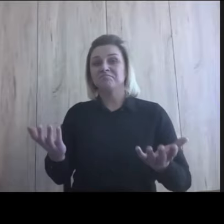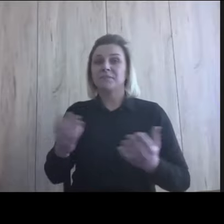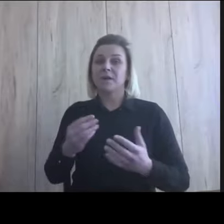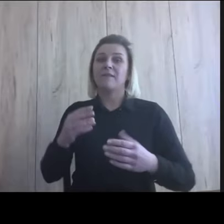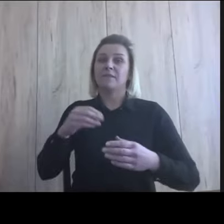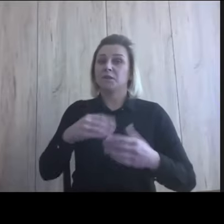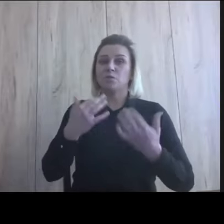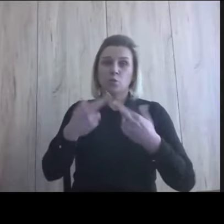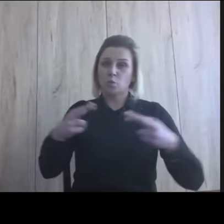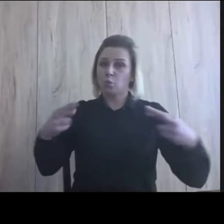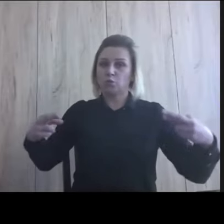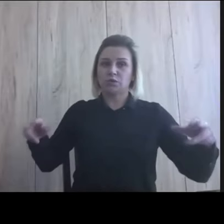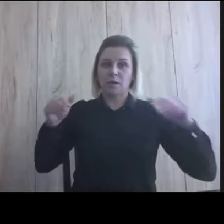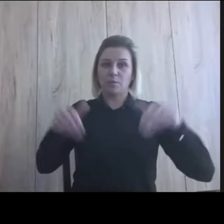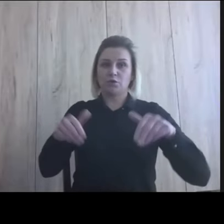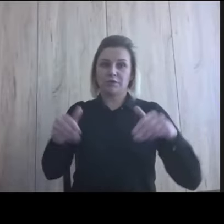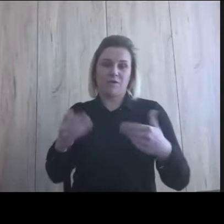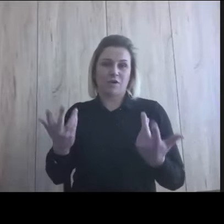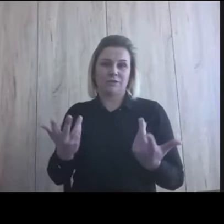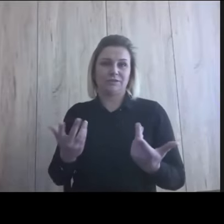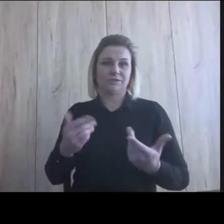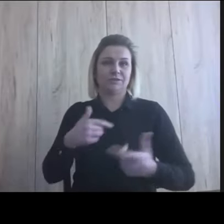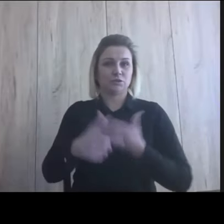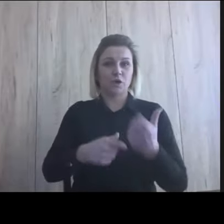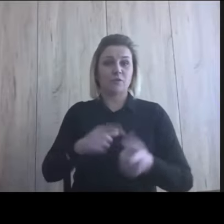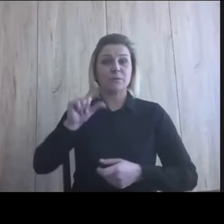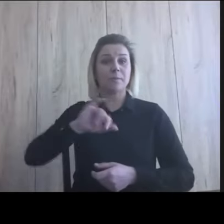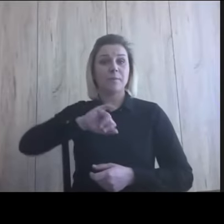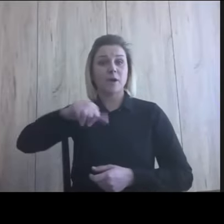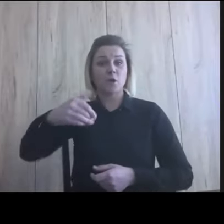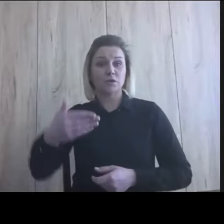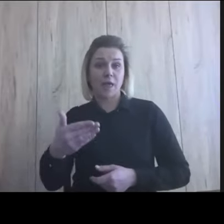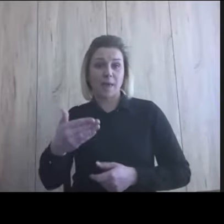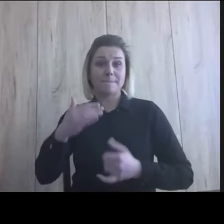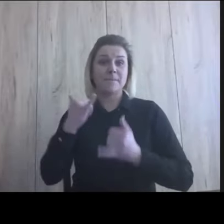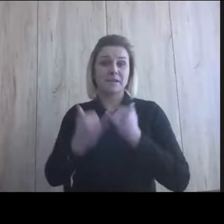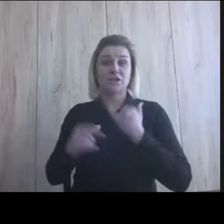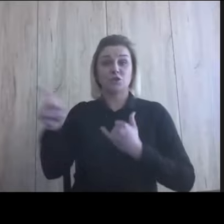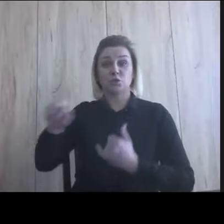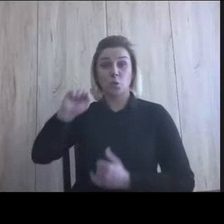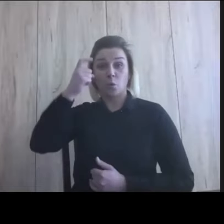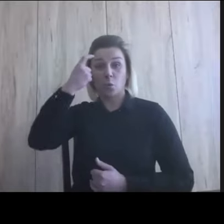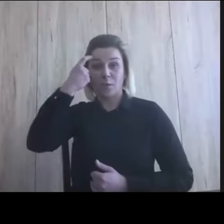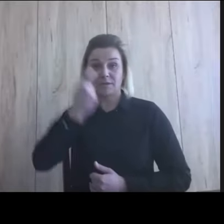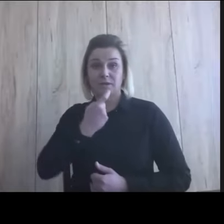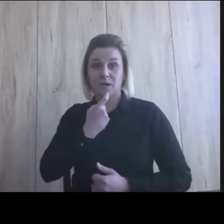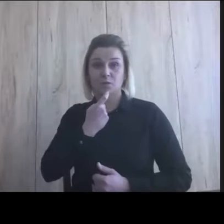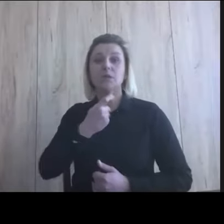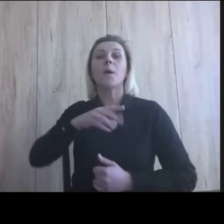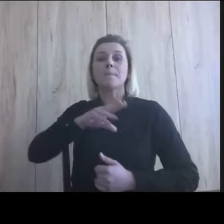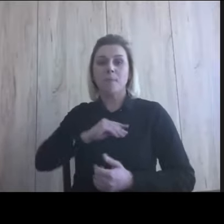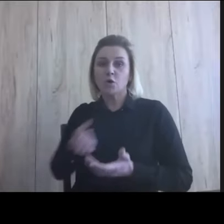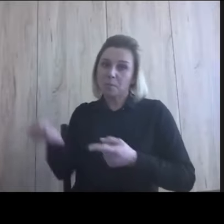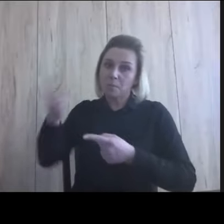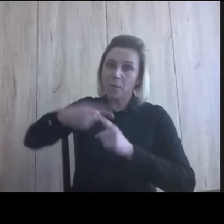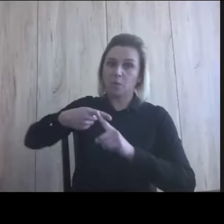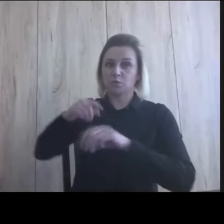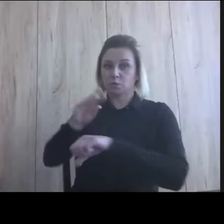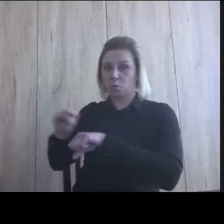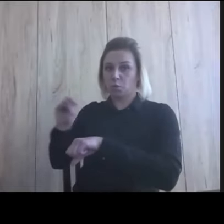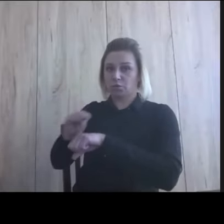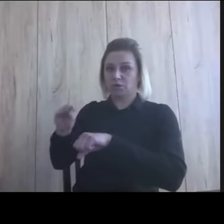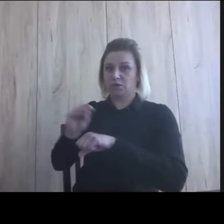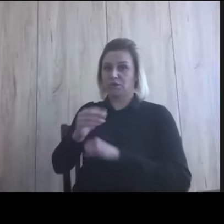możliwości, bo w sytuacji, kiedy to PJM jest tym językiem ewidentnie wiodącym, możemy uczyć języka polskiego jako języka